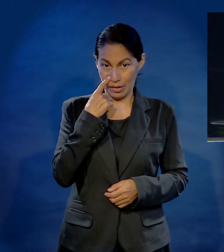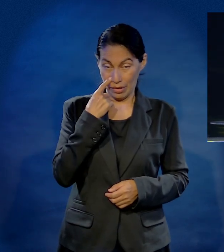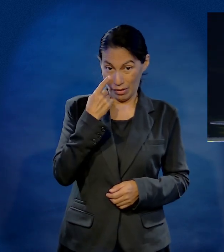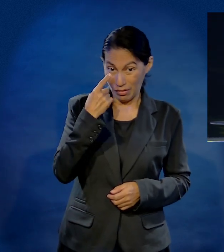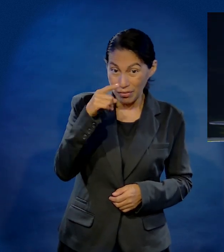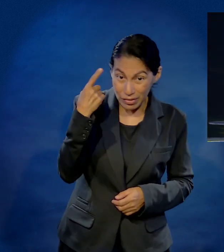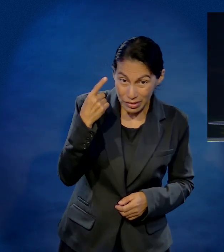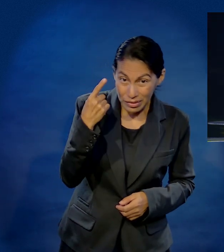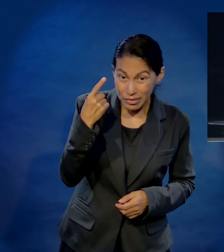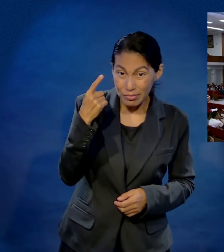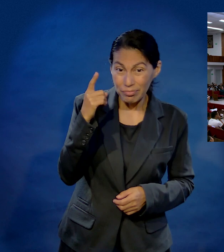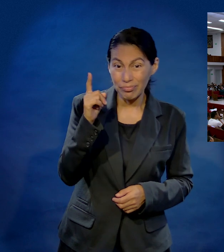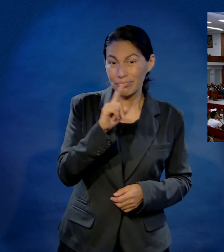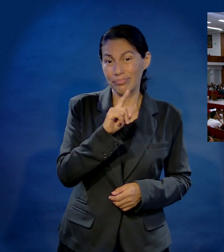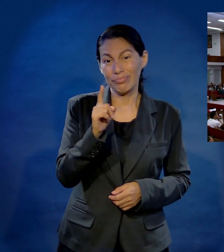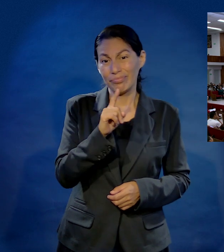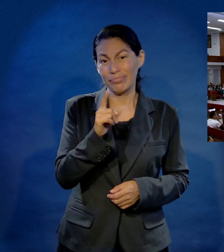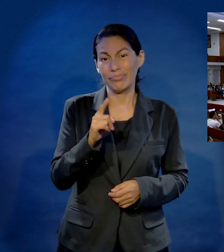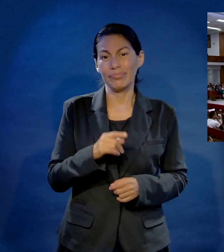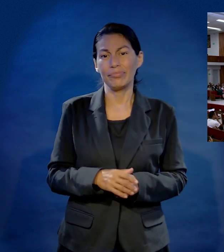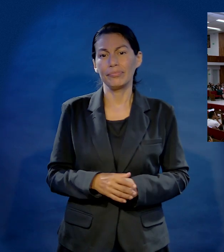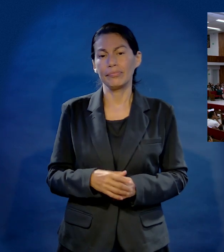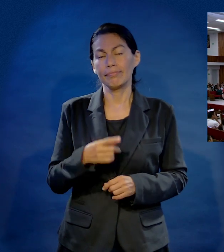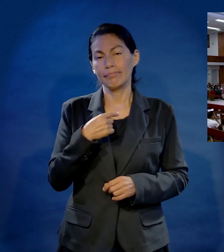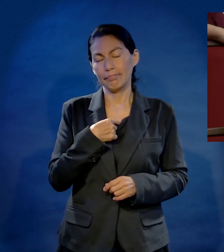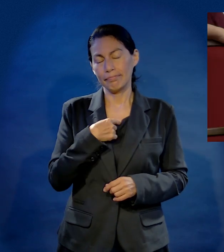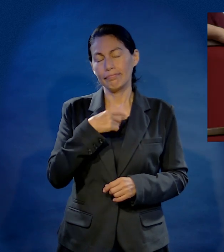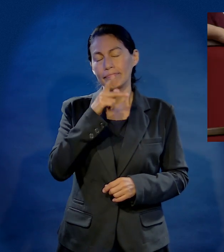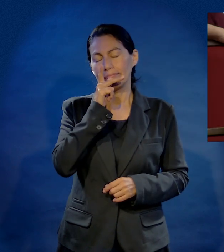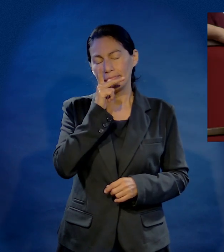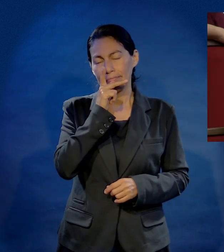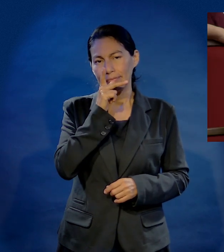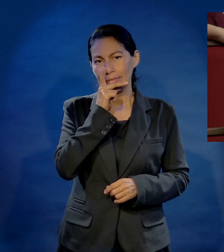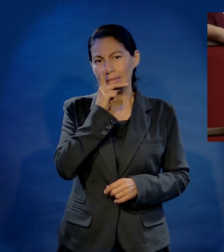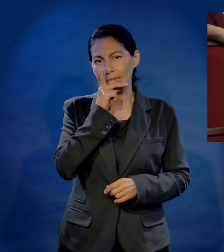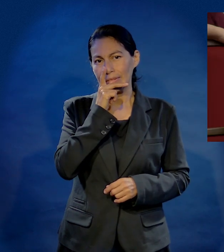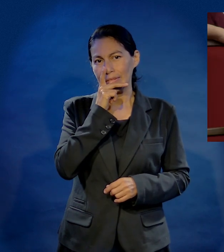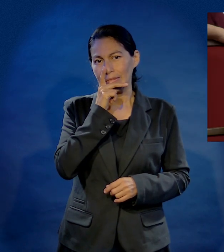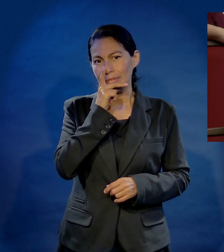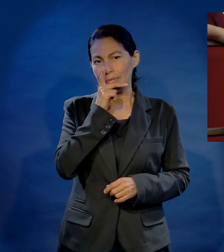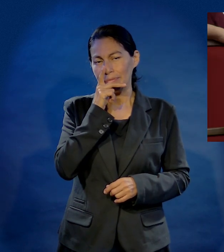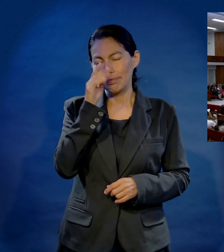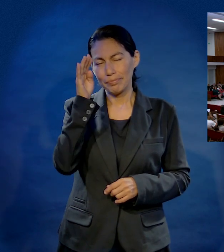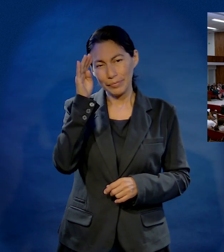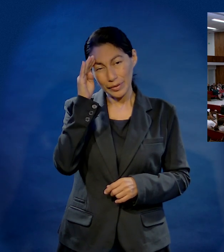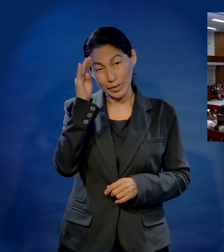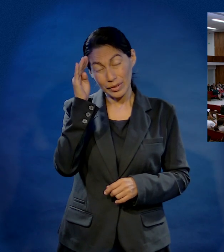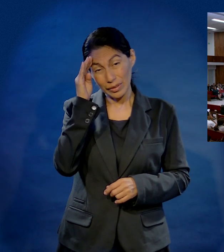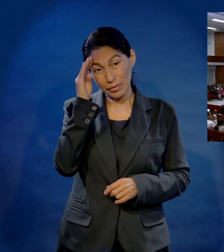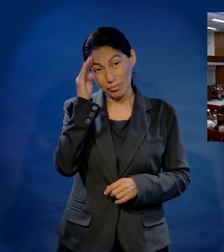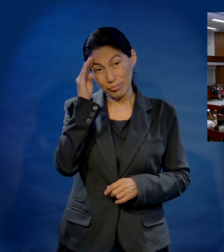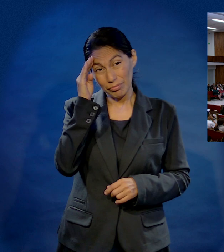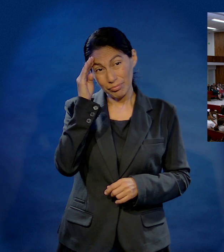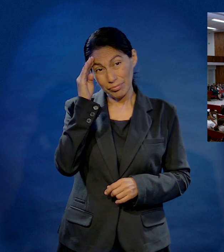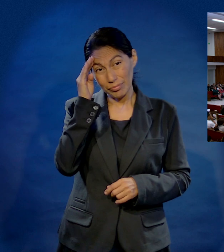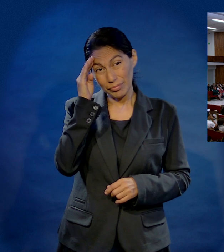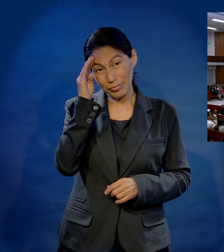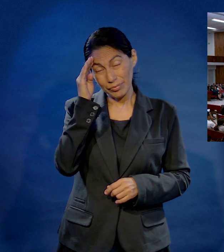también, debo reconocer que esto no siempre es fácil. Y como papá, con temor digo que muchas veces